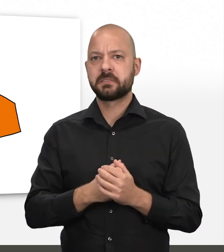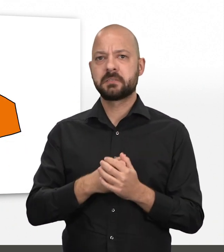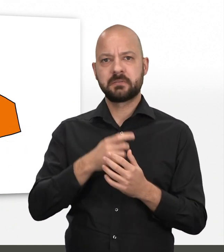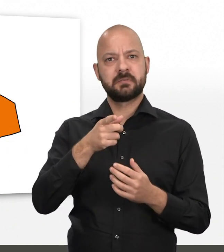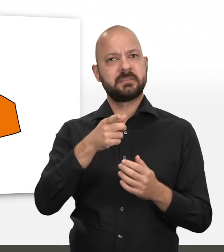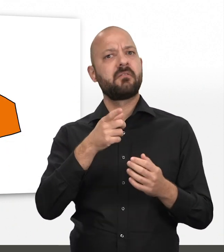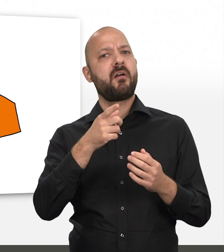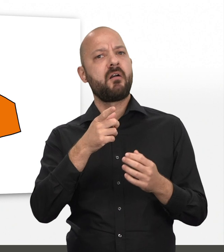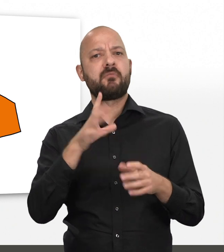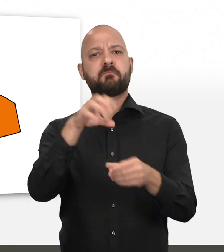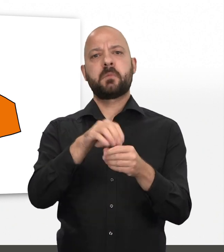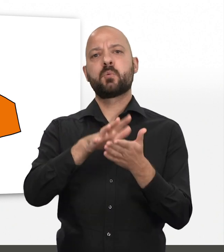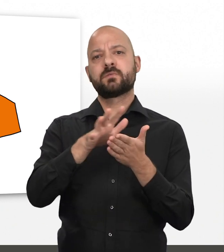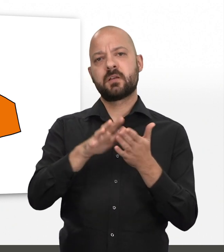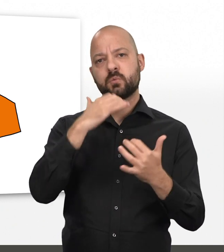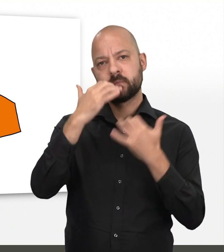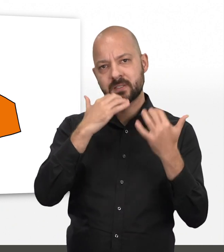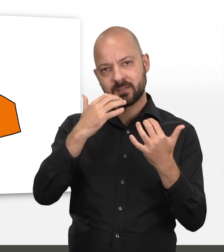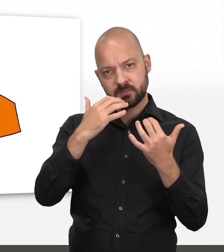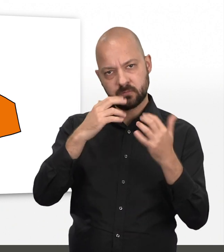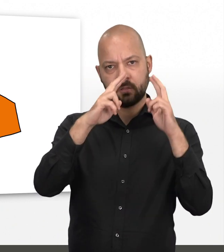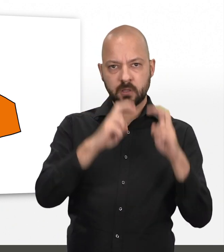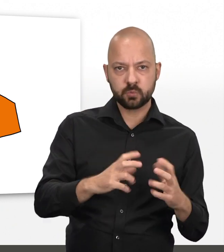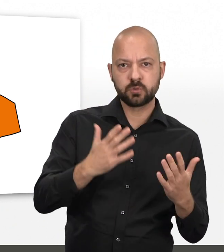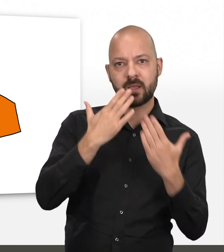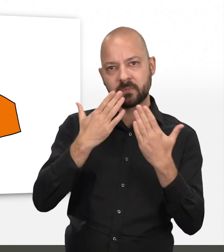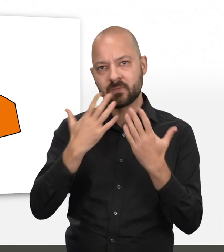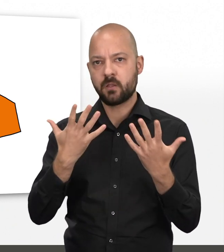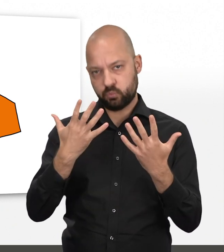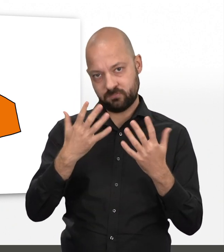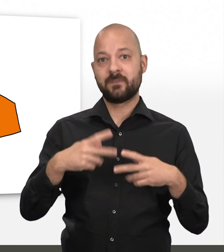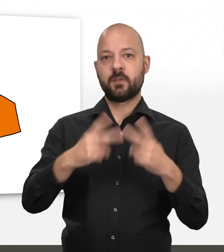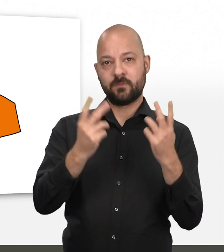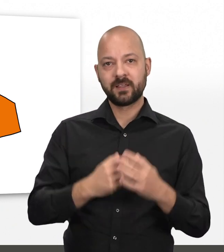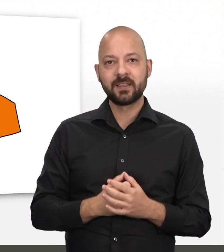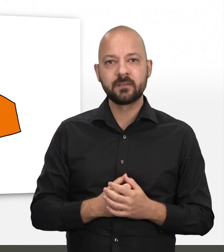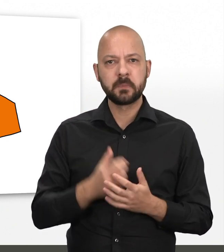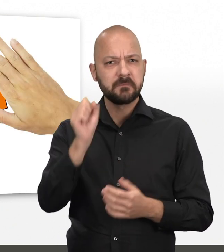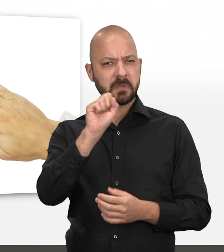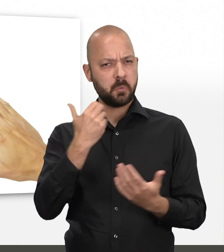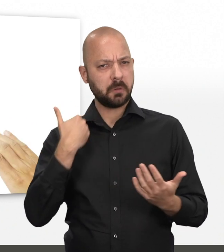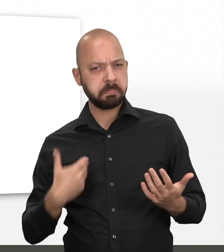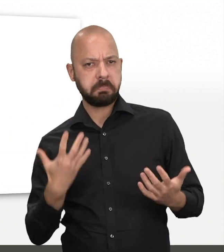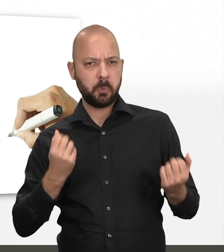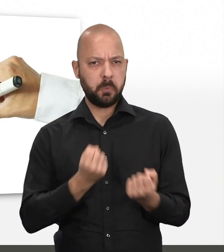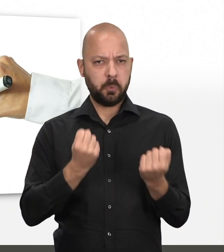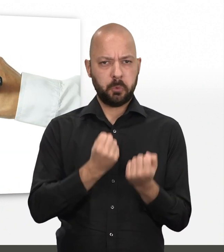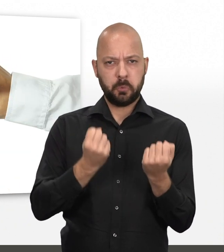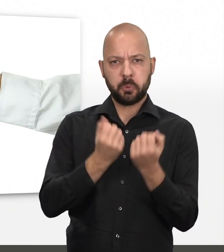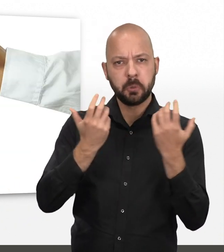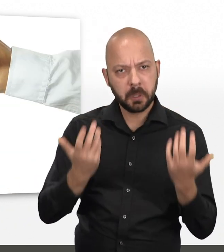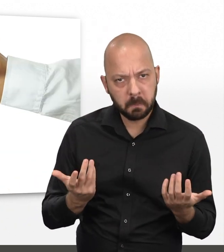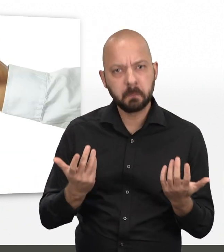kann verbessert werden? Diese Erkenntnisse werden in Auswertungsberichten mit Analysen und Empfehlungen veröffentlicht. Warum